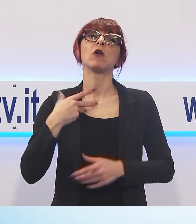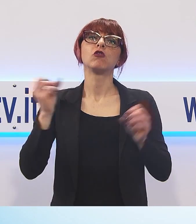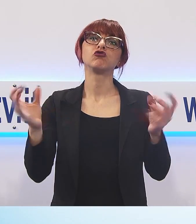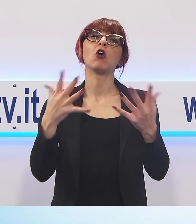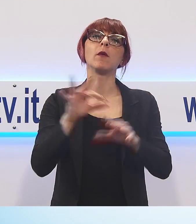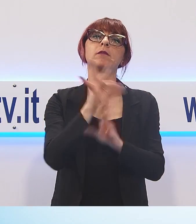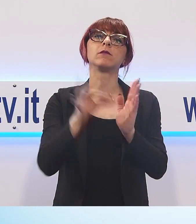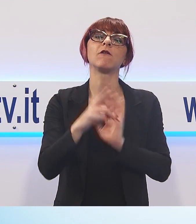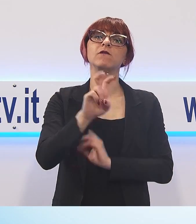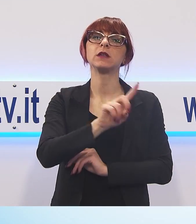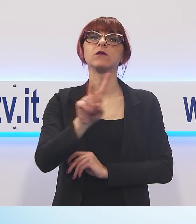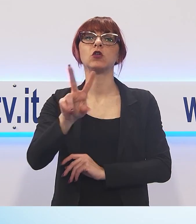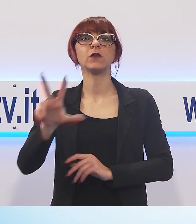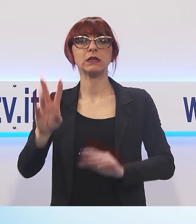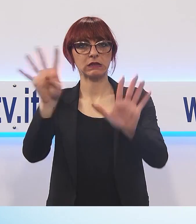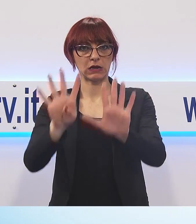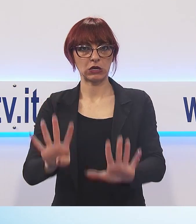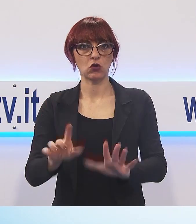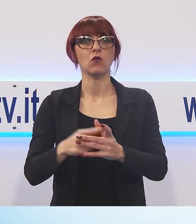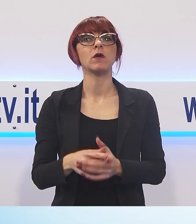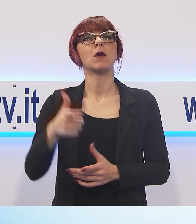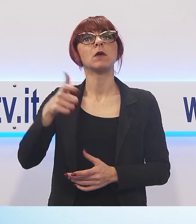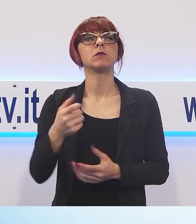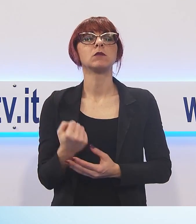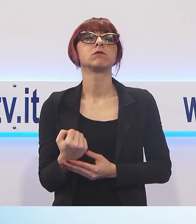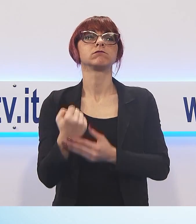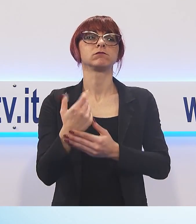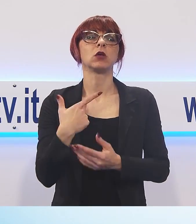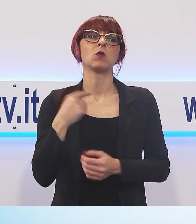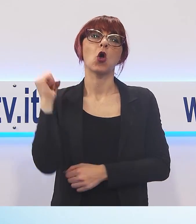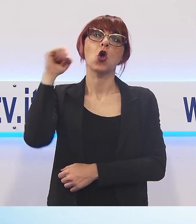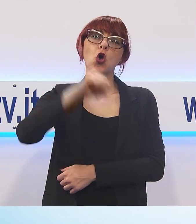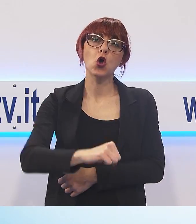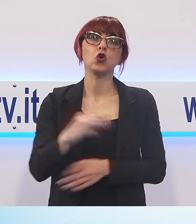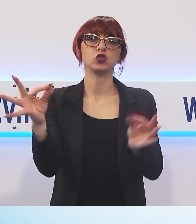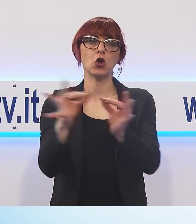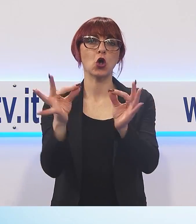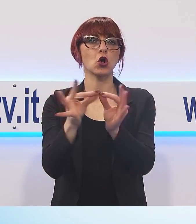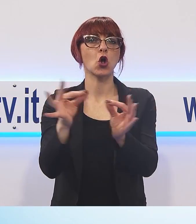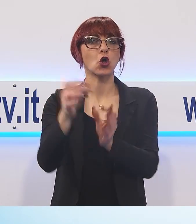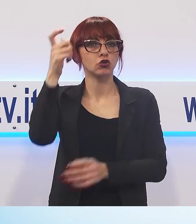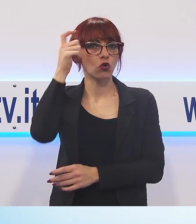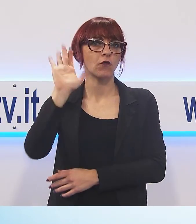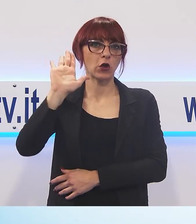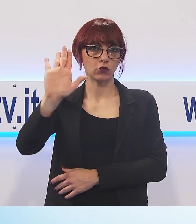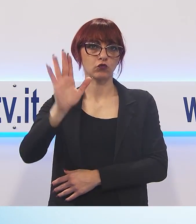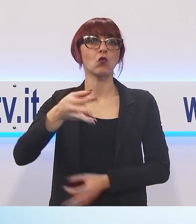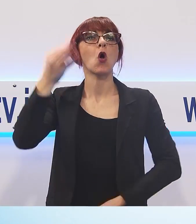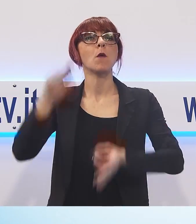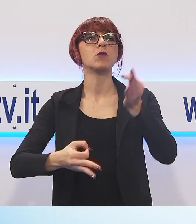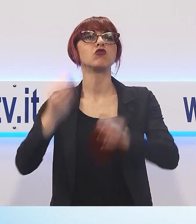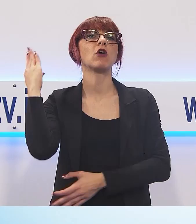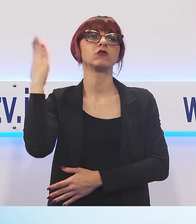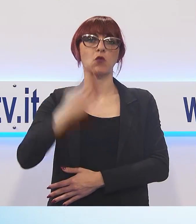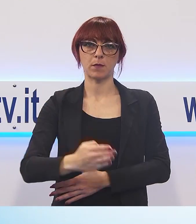dal 20 al 23 novembre per esprimere forte contrarietà all'accordo di governo sul processo penale, accordo che